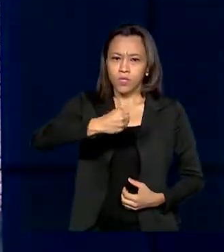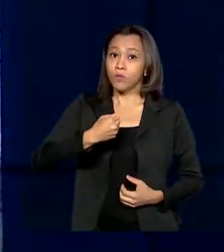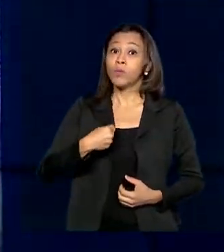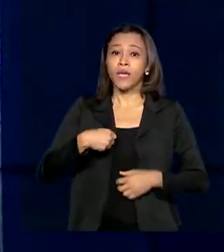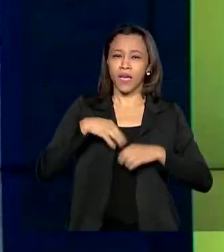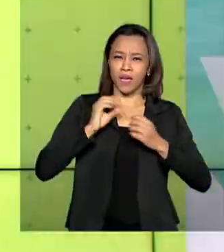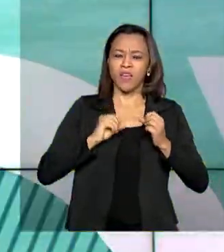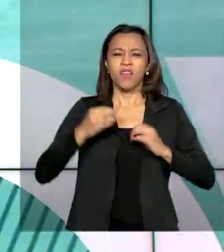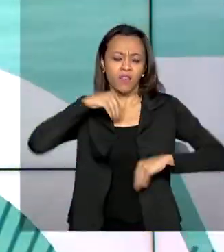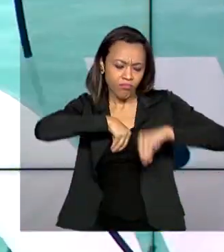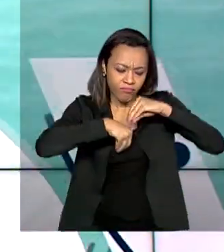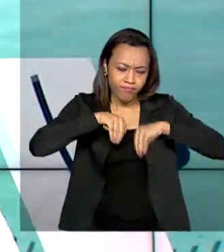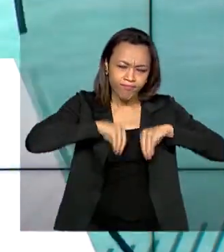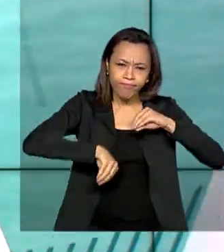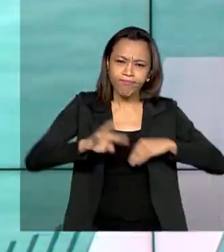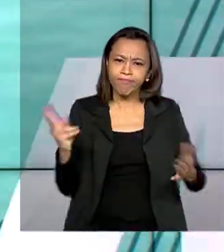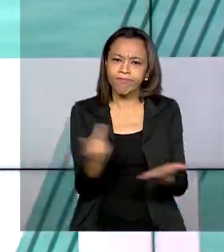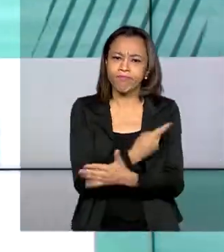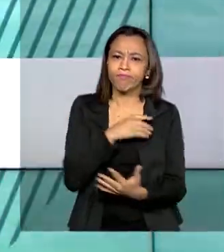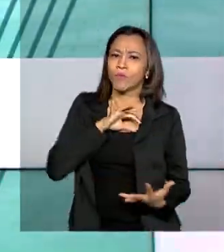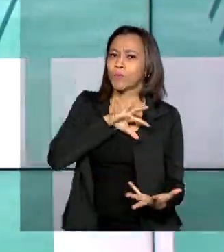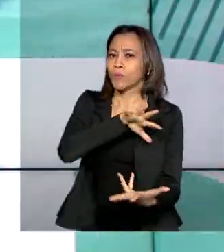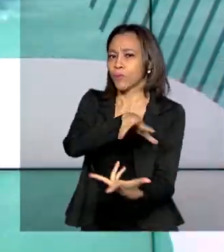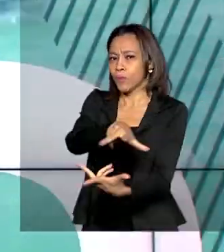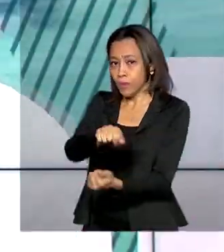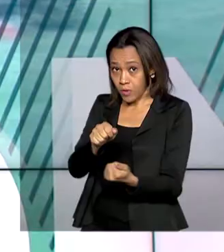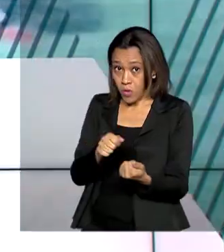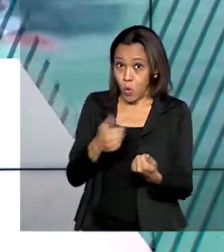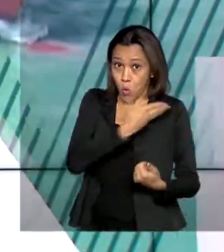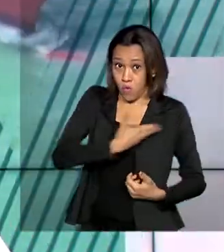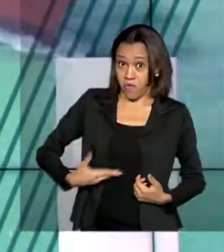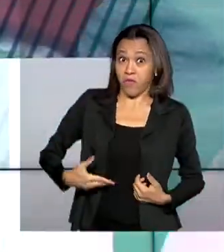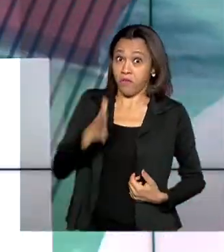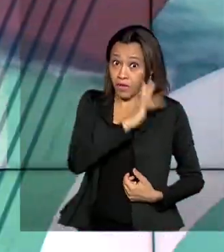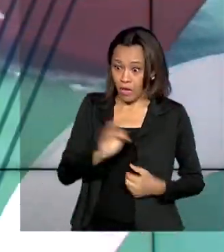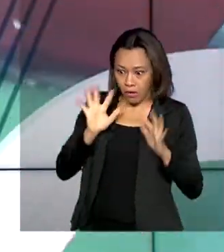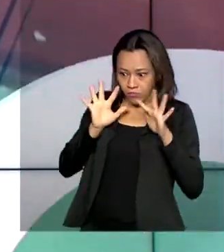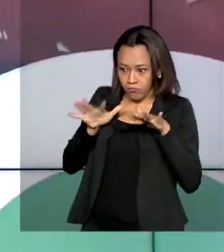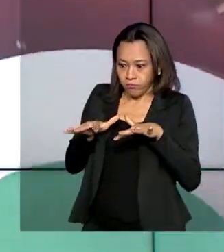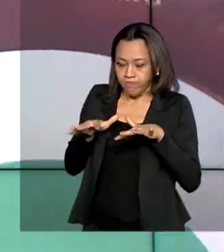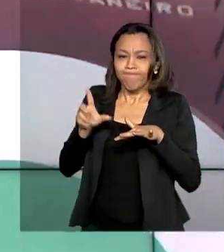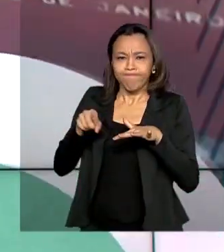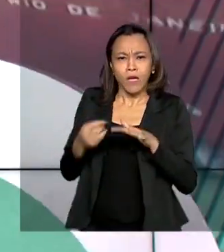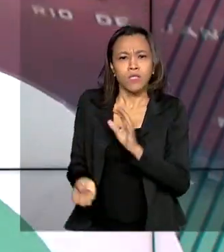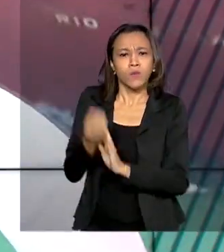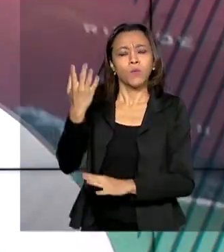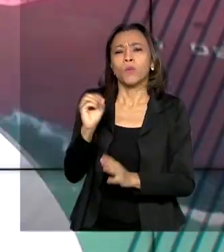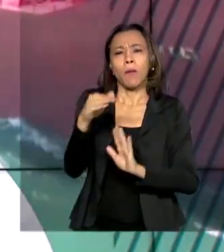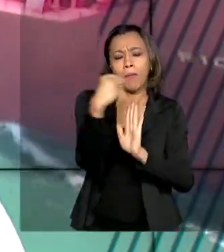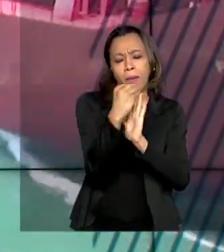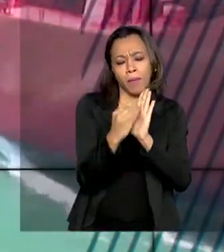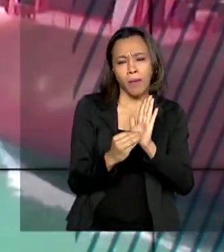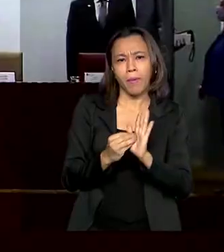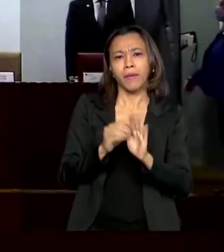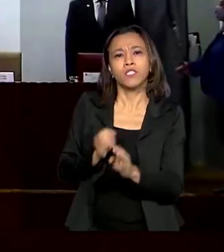mundo. E, de olho nessa estatística, o governo federal lançou um novo programa com ações de educação.